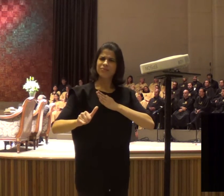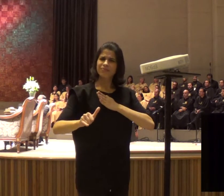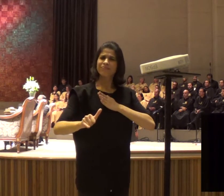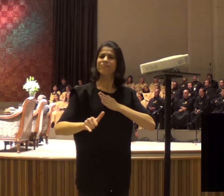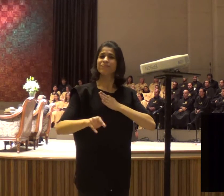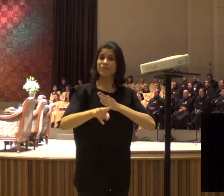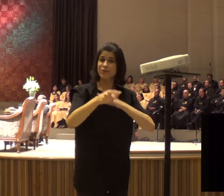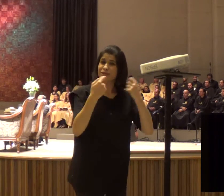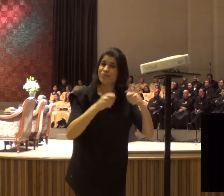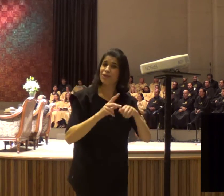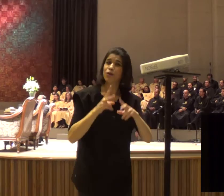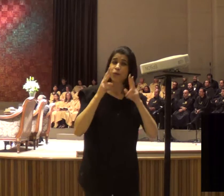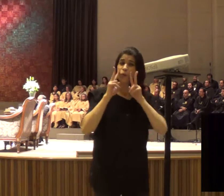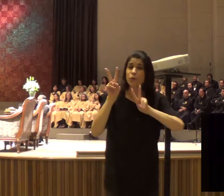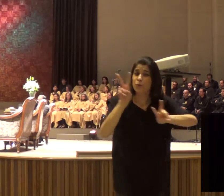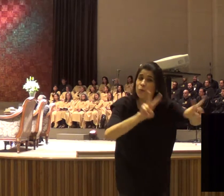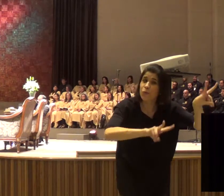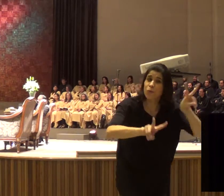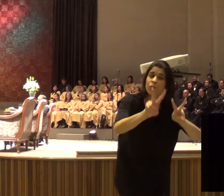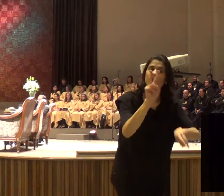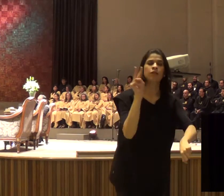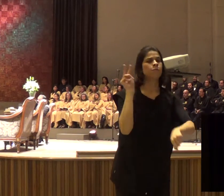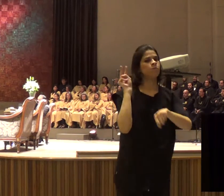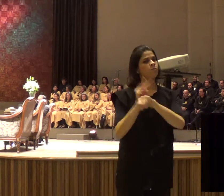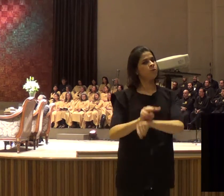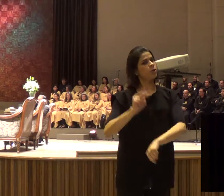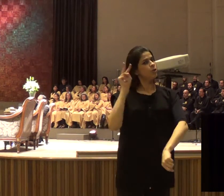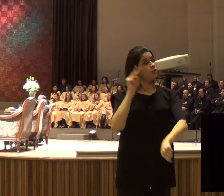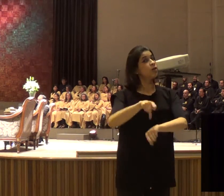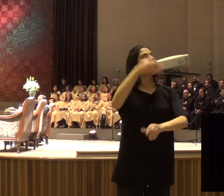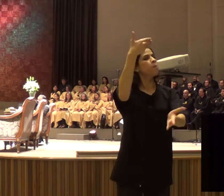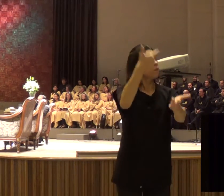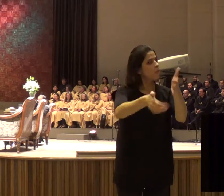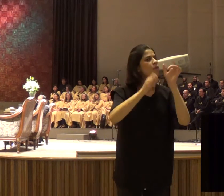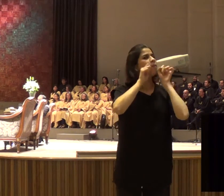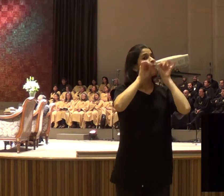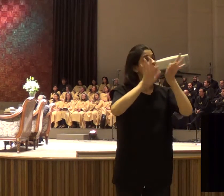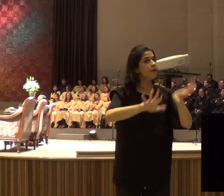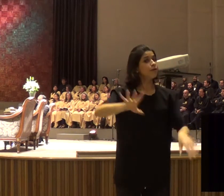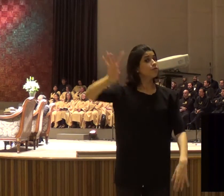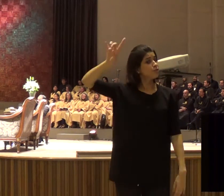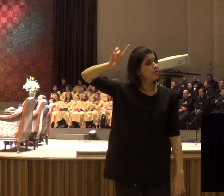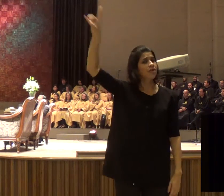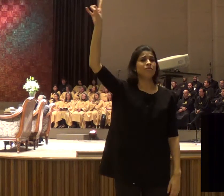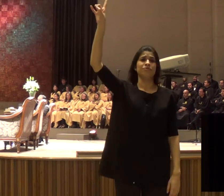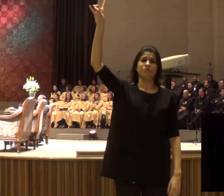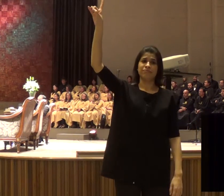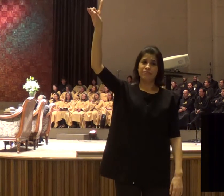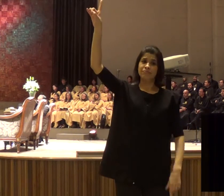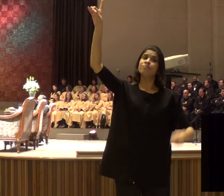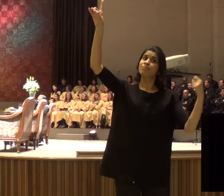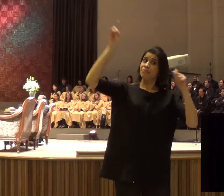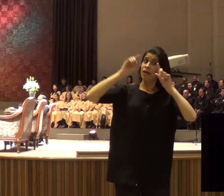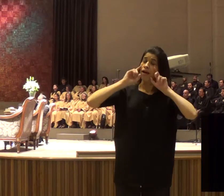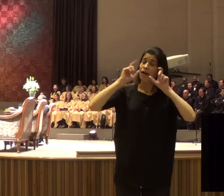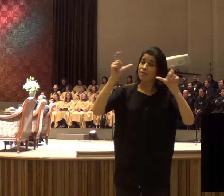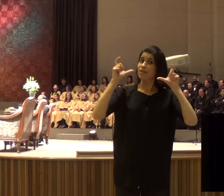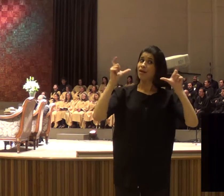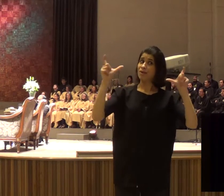endurece o coração, a gente perde a benção, da visitação de Deus, na nossa vida, terceira